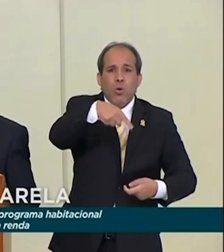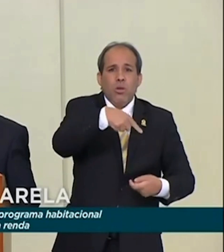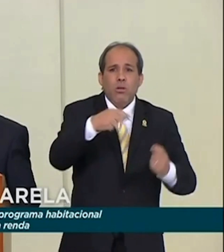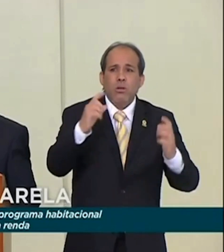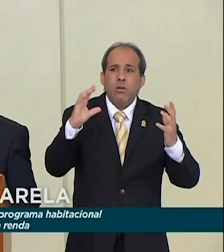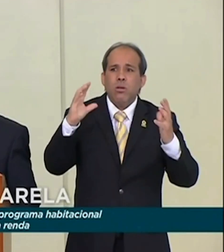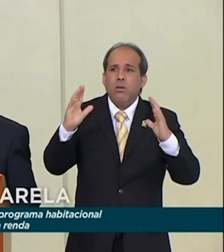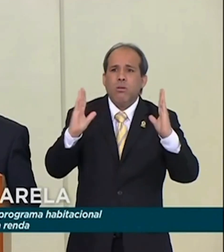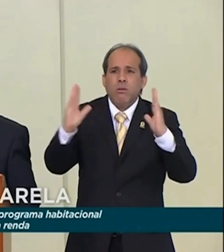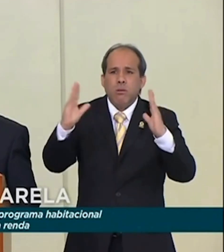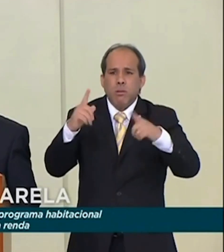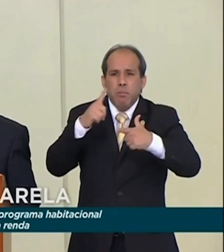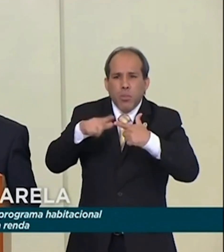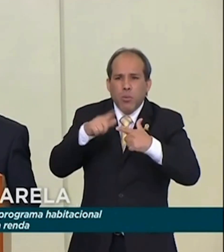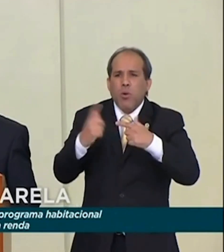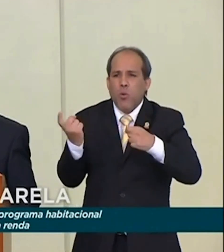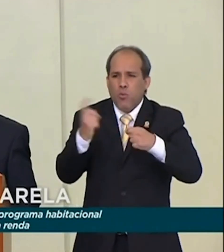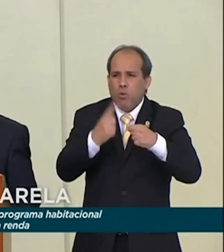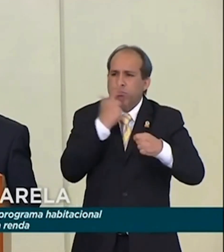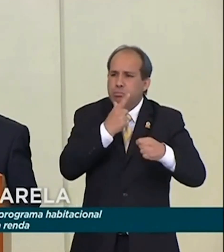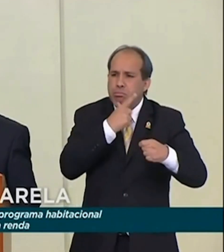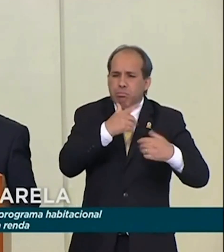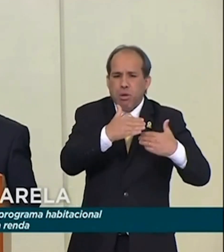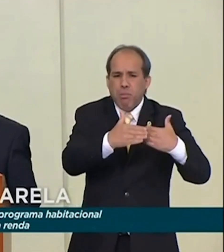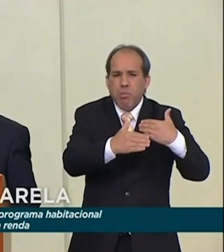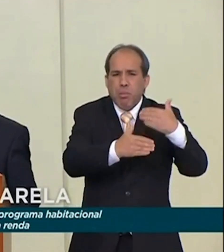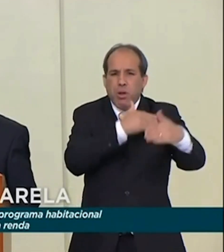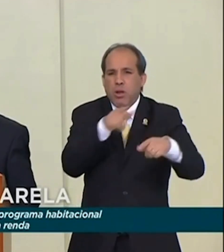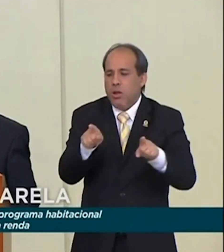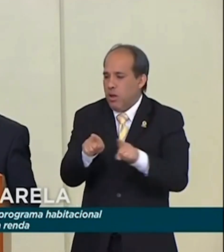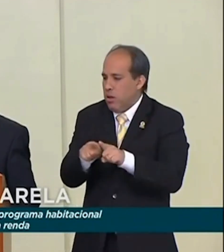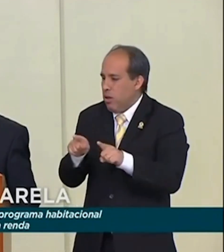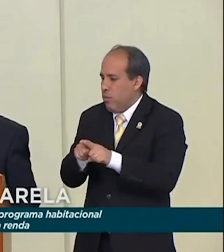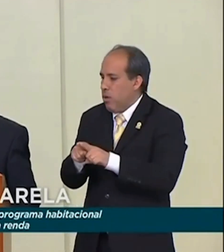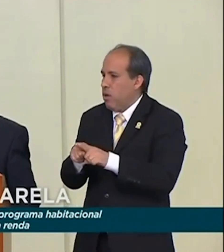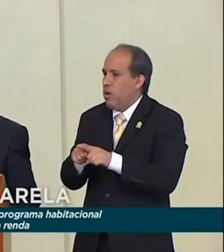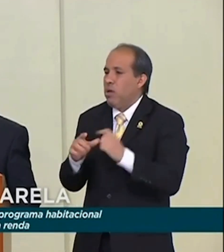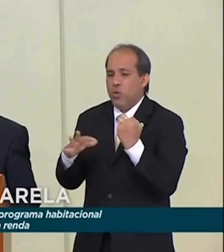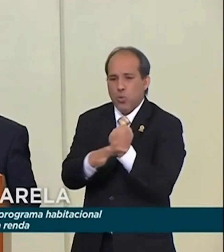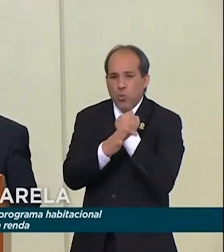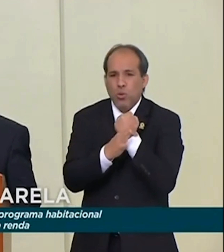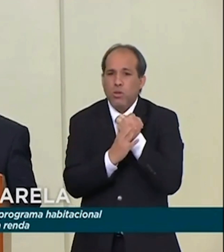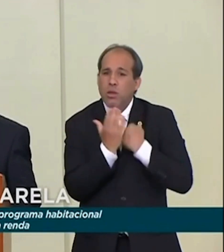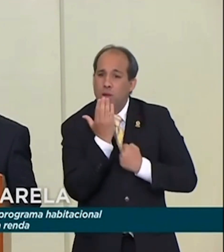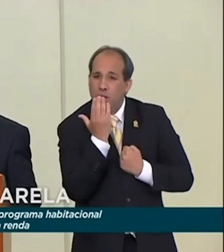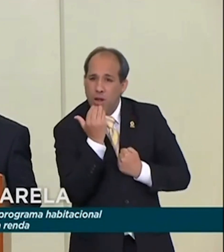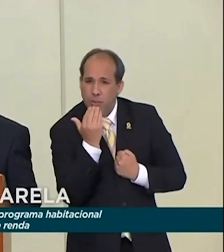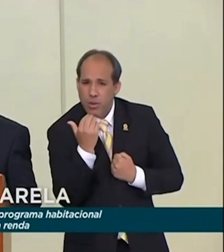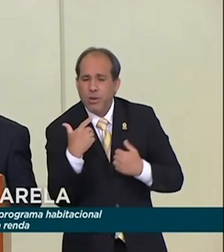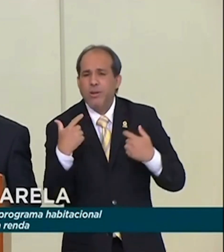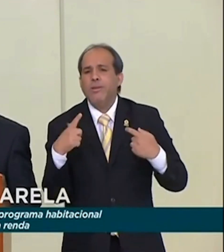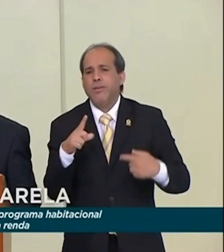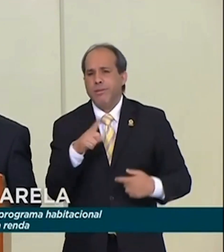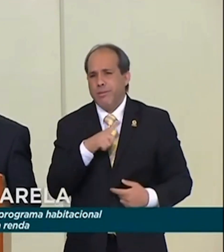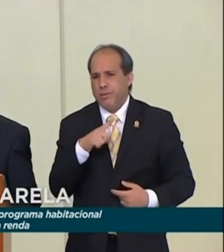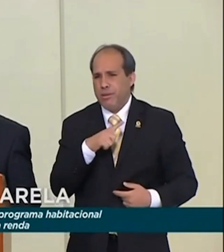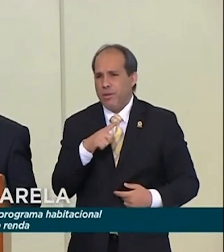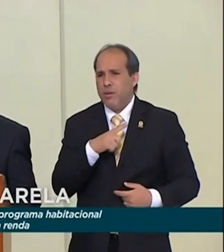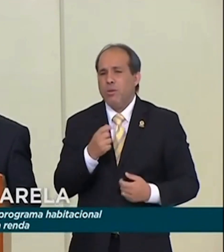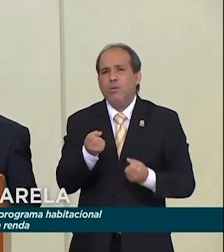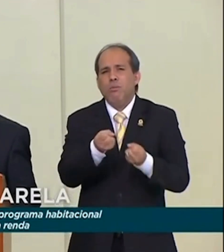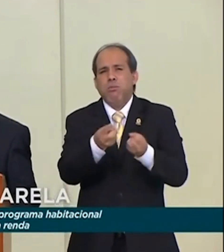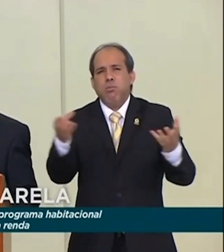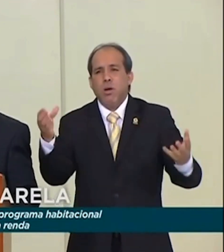nesse processo de retomada e, ao mesmo tempo, deram segurança alimentar a uma grande contingente de